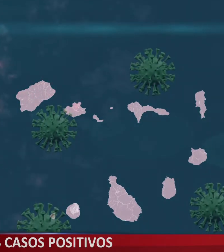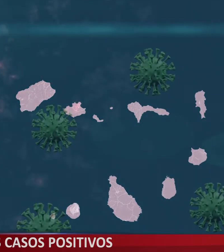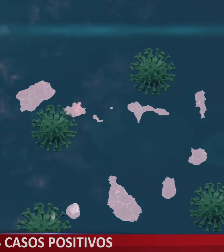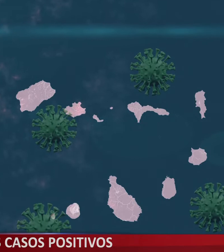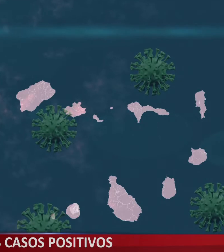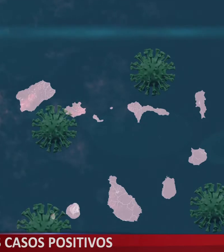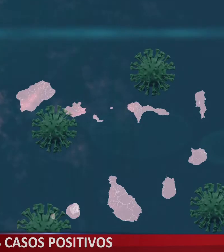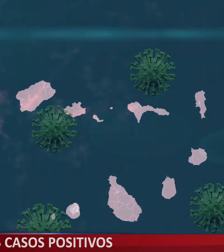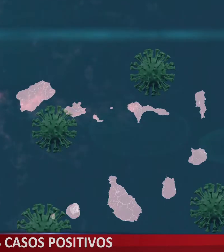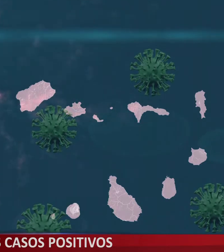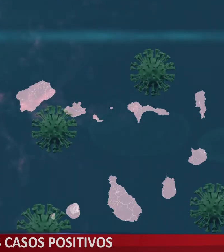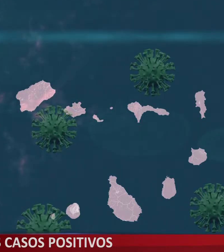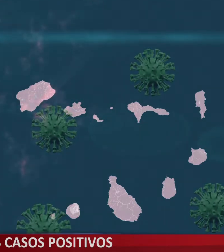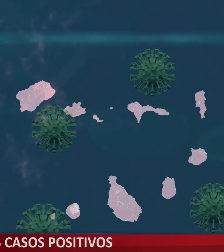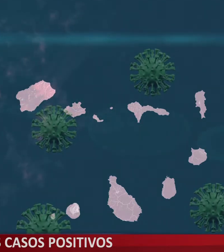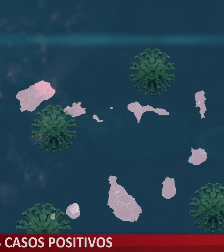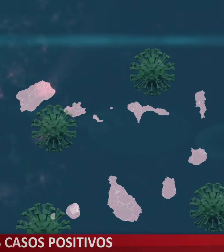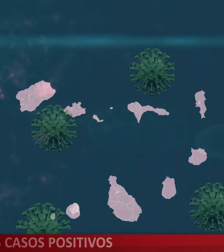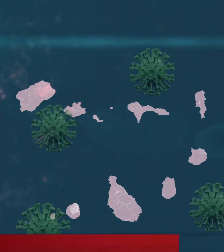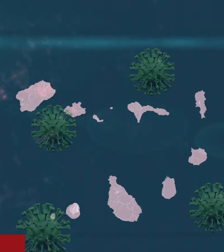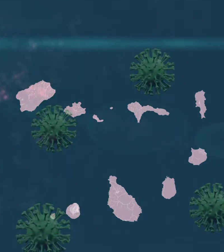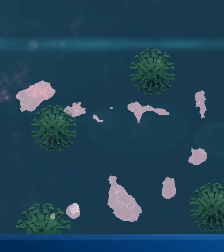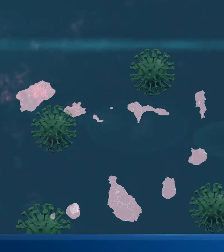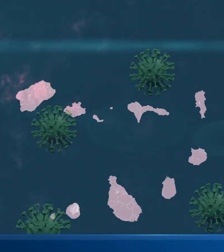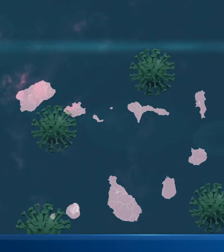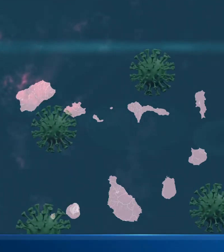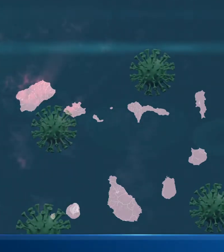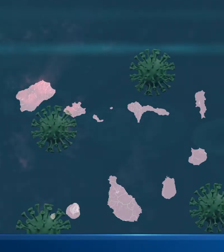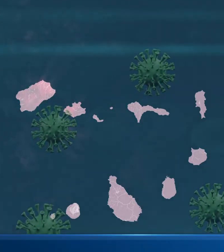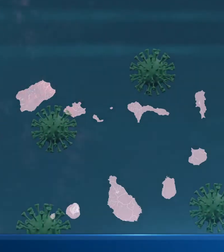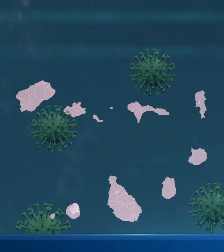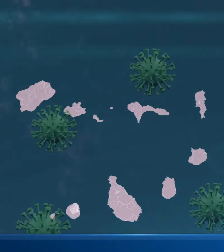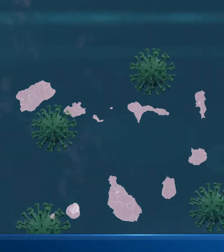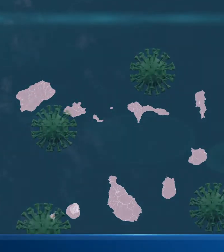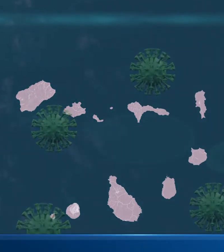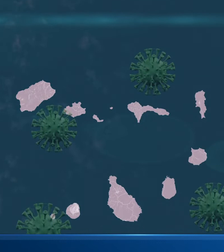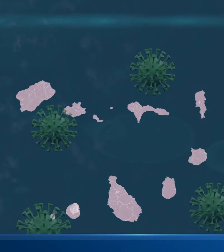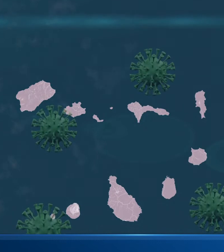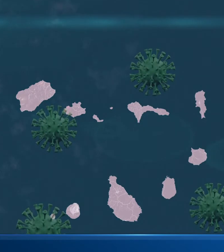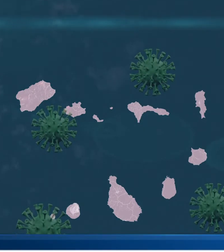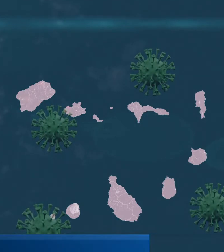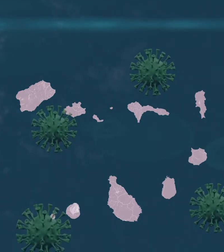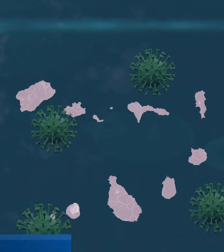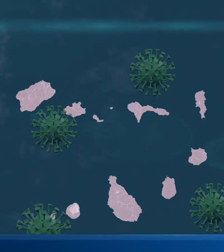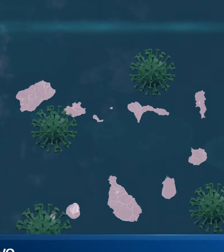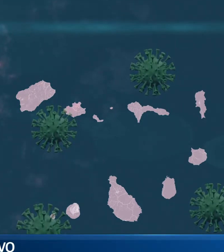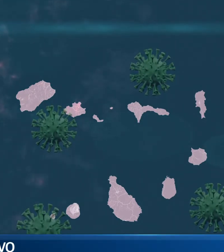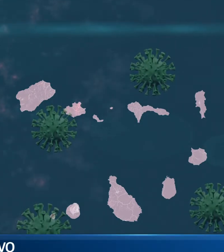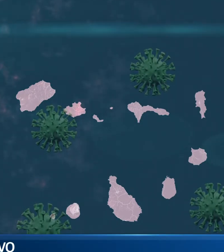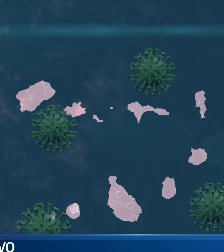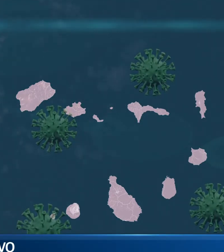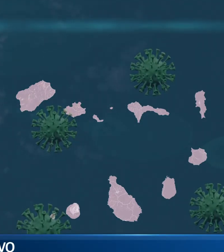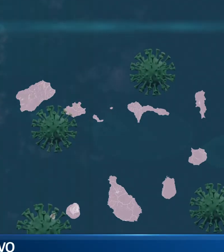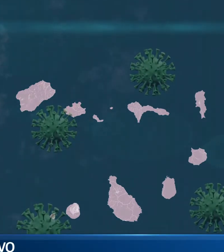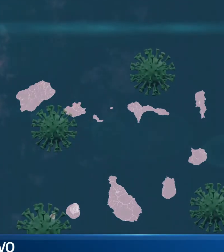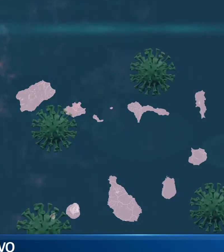das quais 124 no Conselho da Praia, 2 no Terrafal de Santiago, 1 em São Domingos,